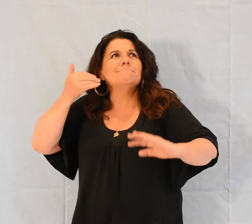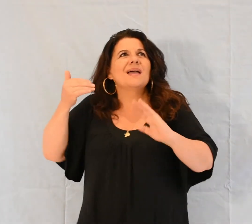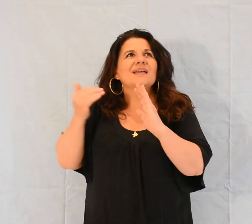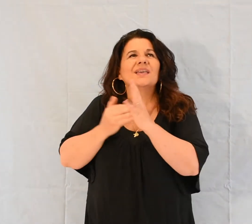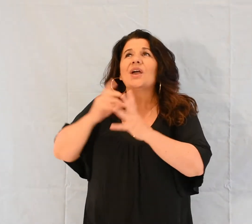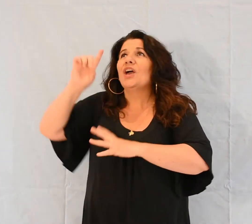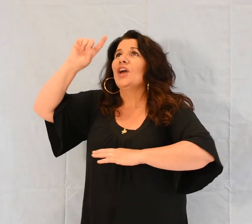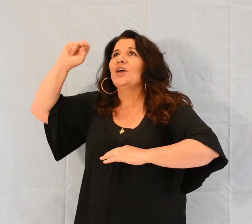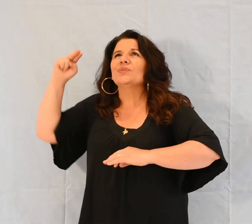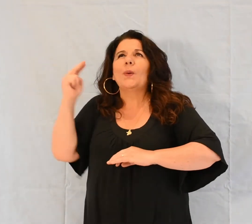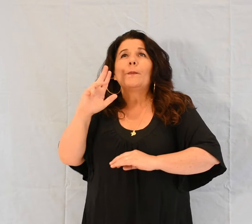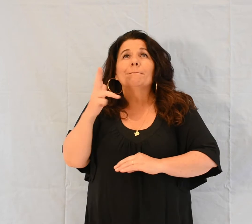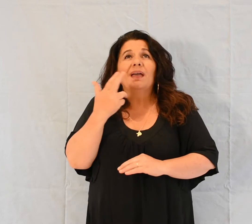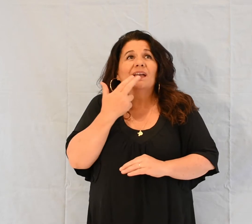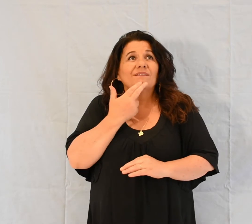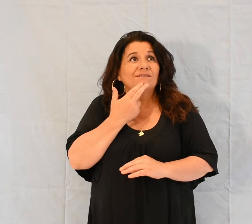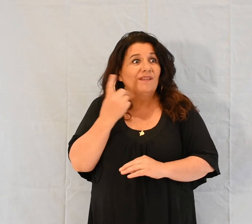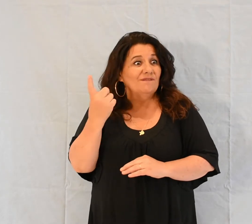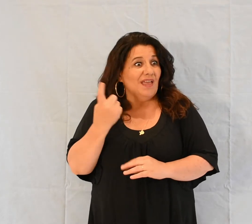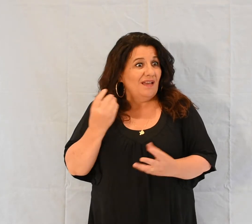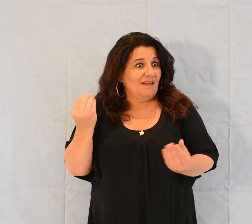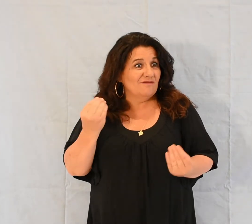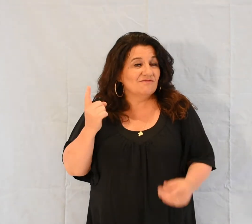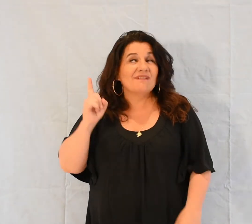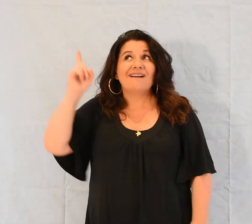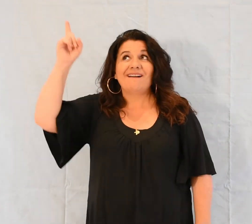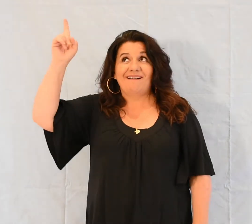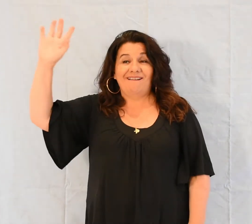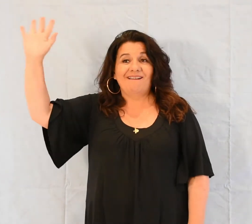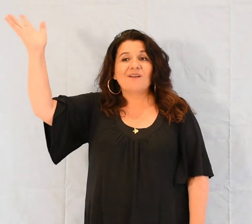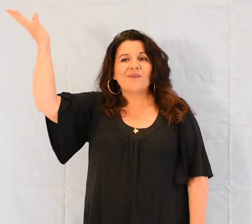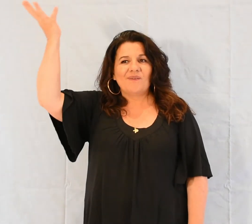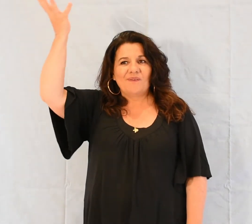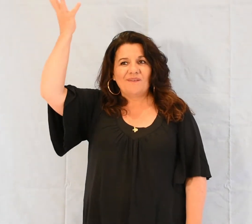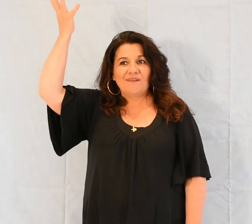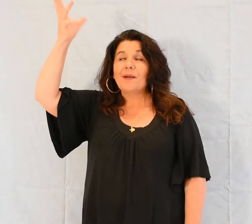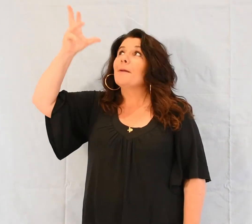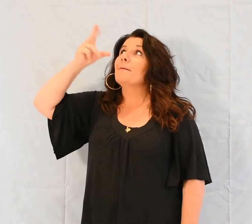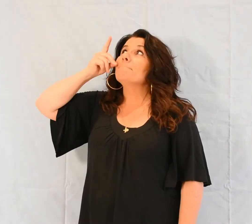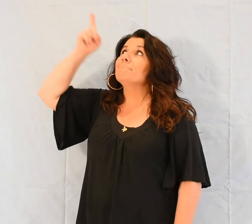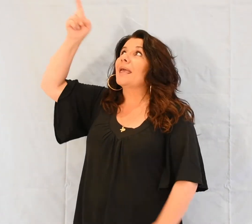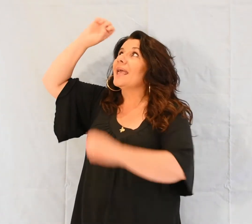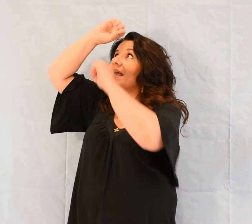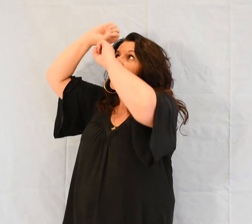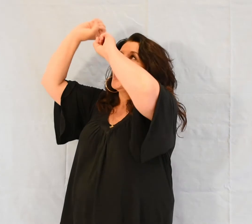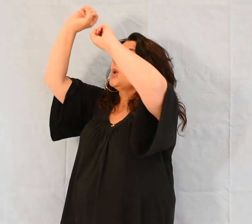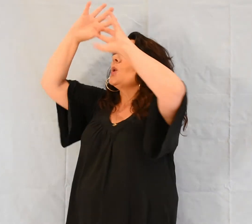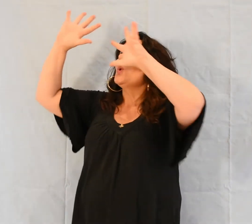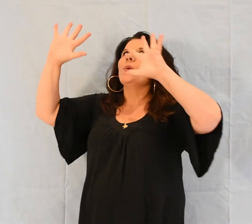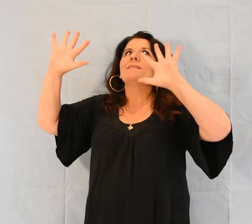proviennent tous d'en haut. Ils descendent auprès du Père des Lumières, lui qui n